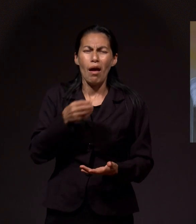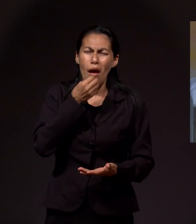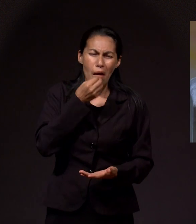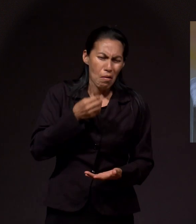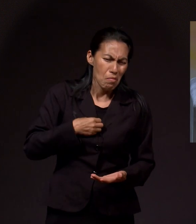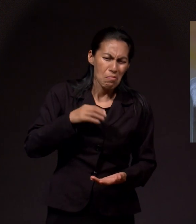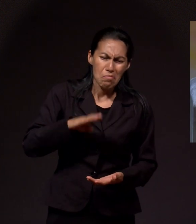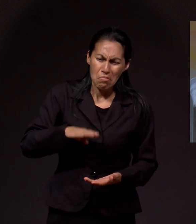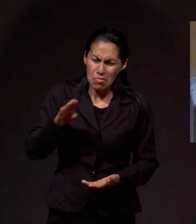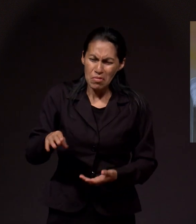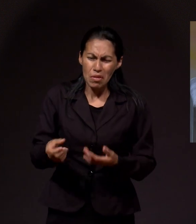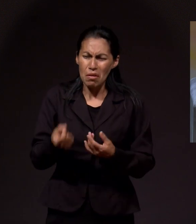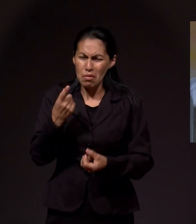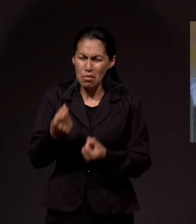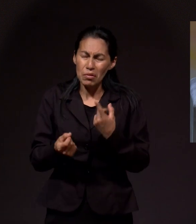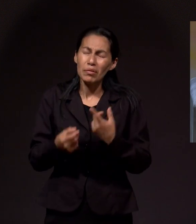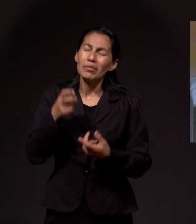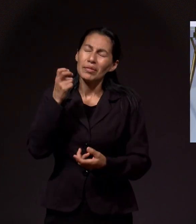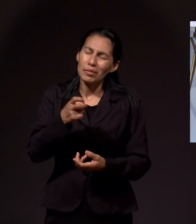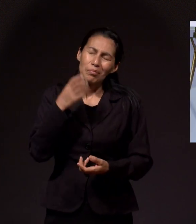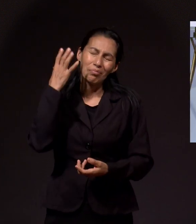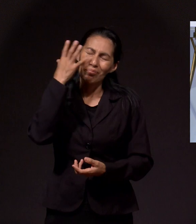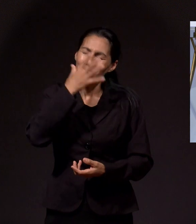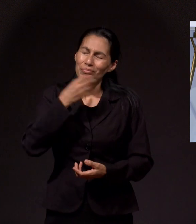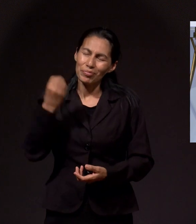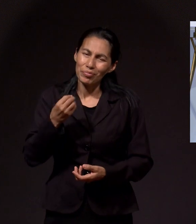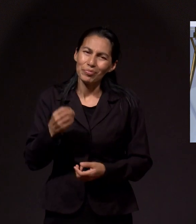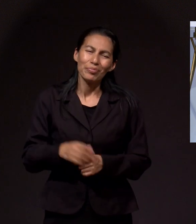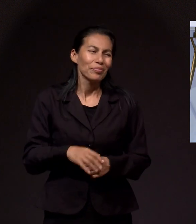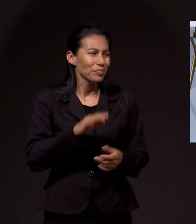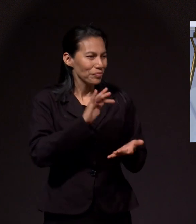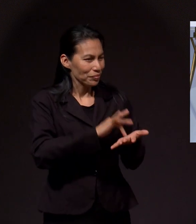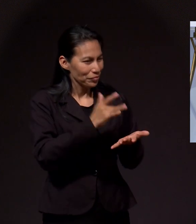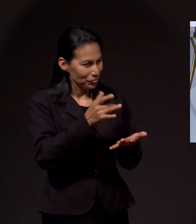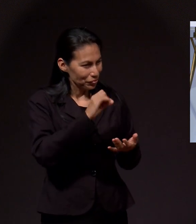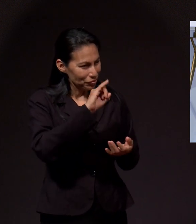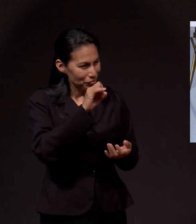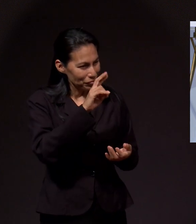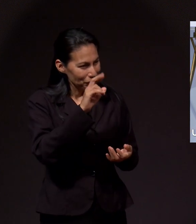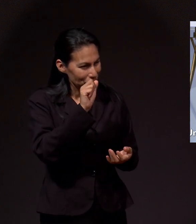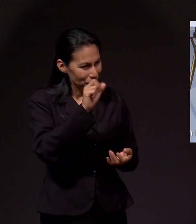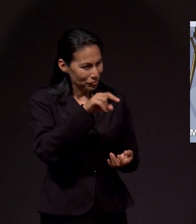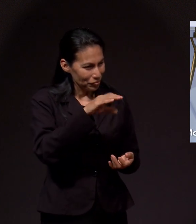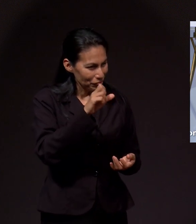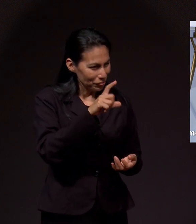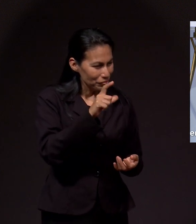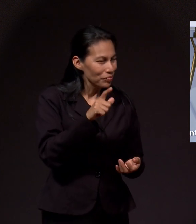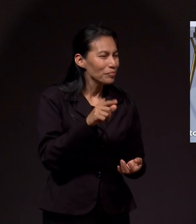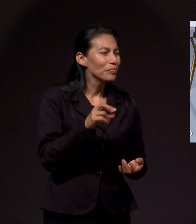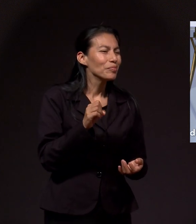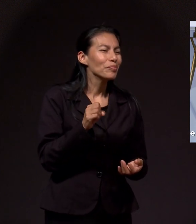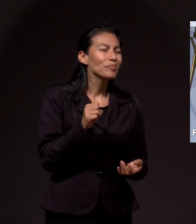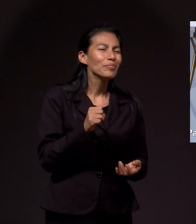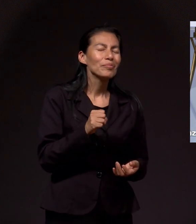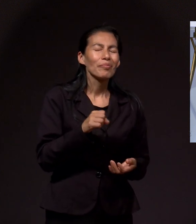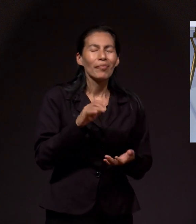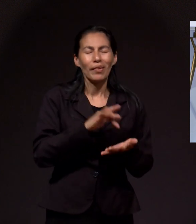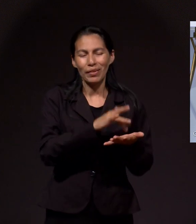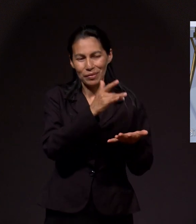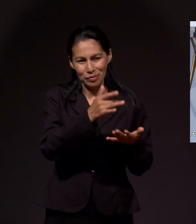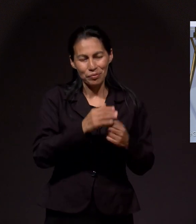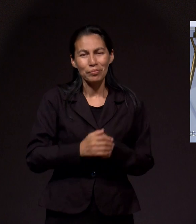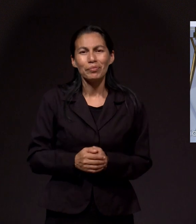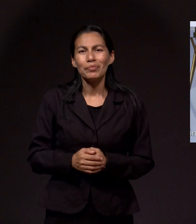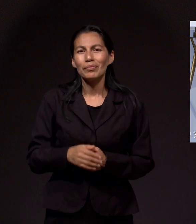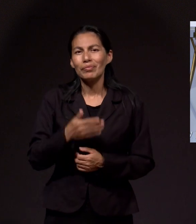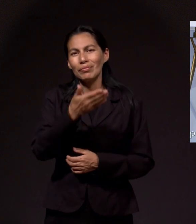muerte que podemos estar pasando. Gracias, Juan Carlos. Gracias por tus palabras. Queridos, allí está el mensaje.